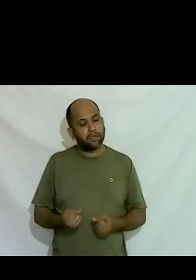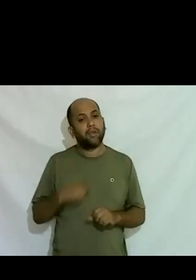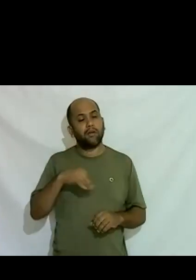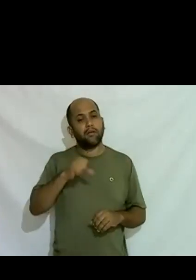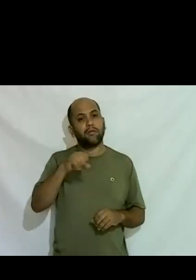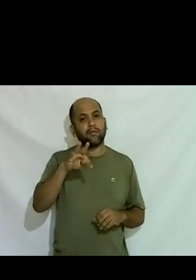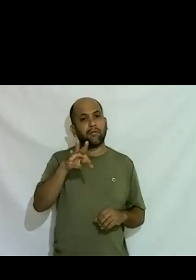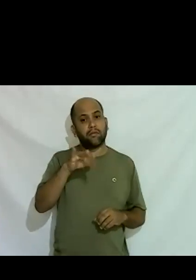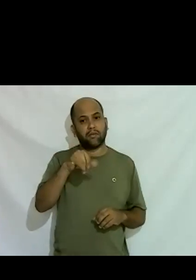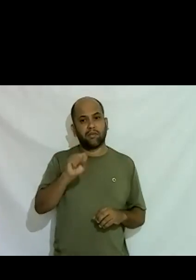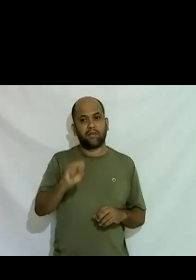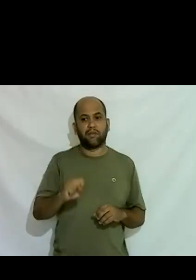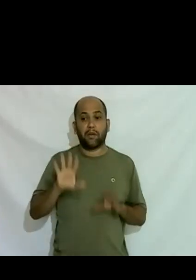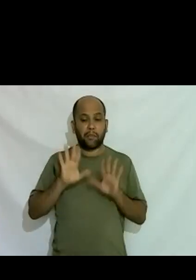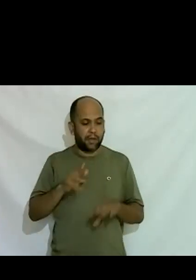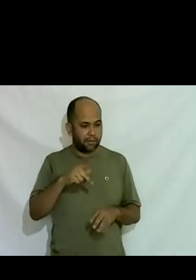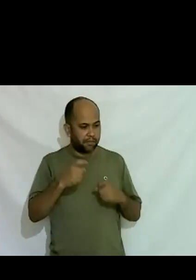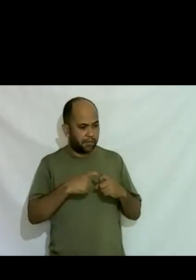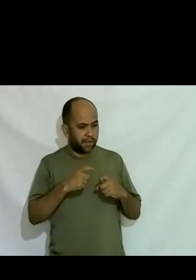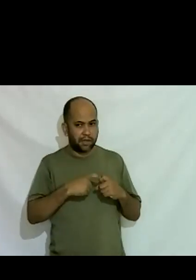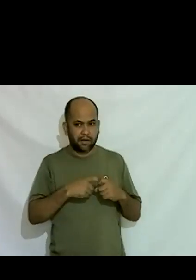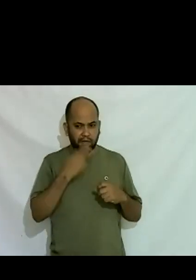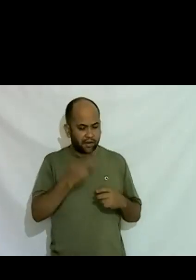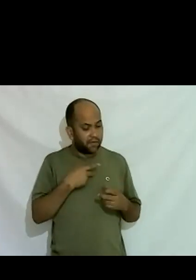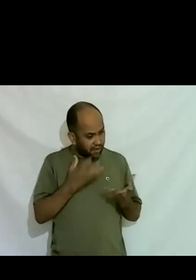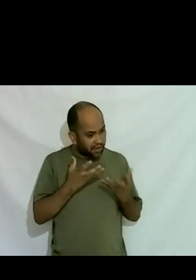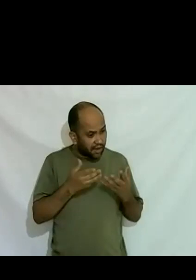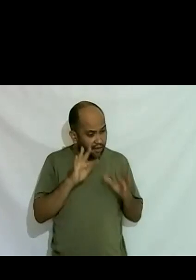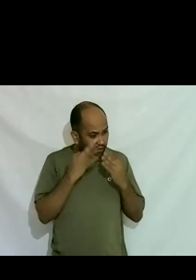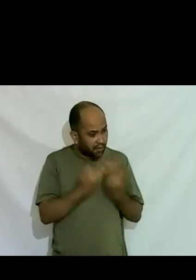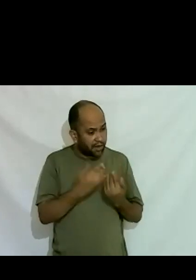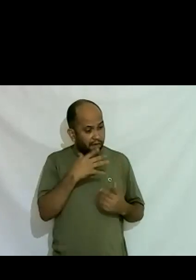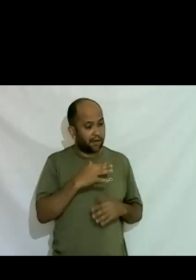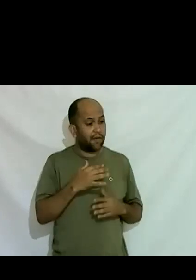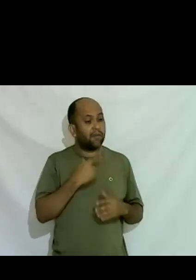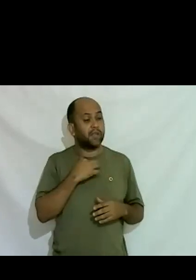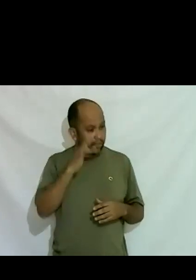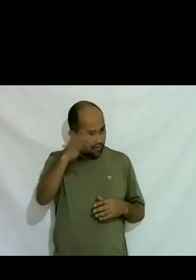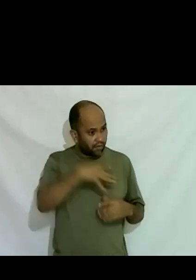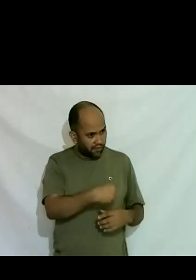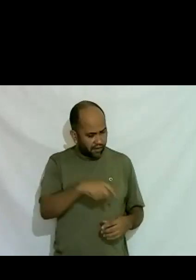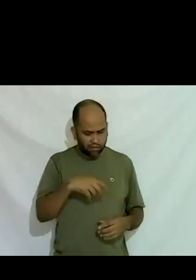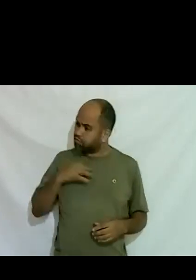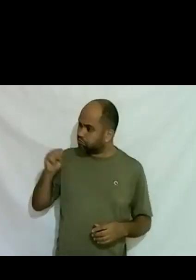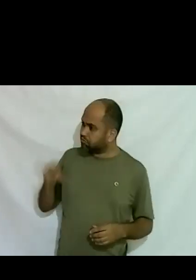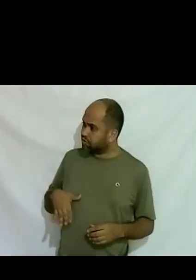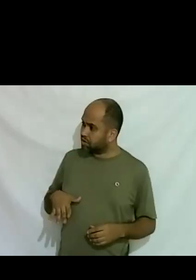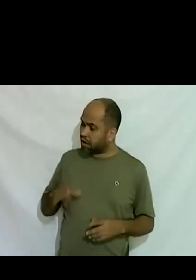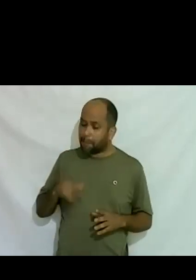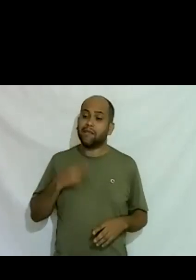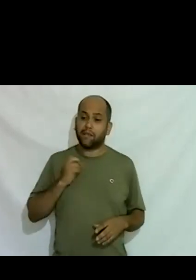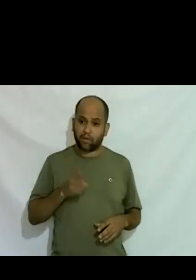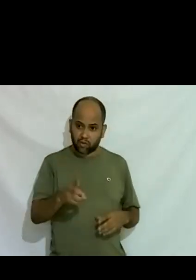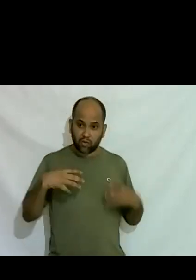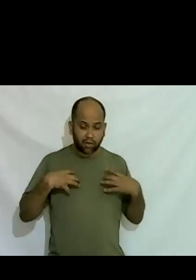mas aí o médico falou você não quer ter uma família você não tem vontade de ter filhos eu disse sim ele disse mas se você continuasse